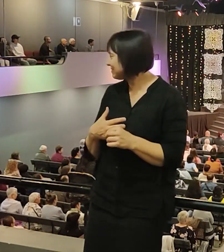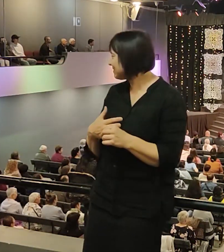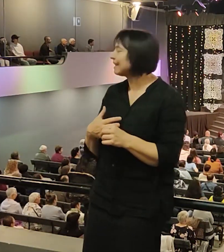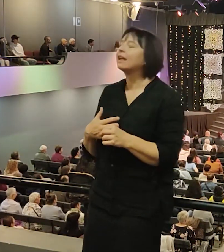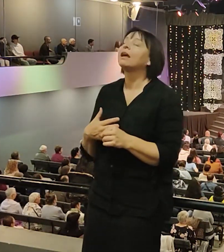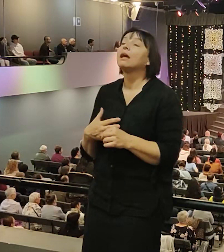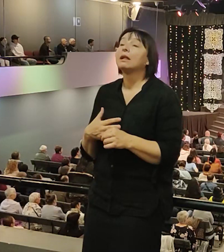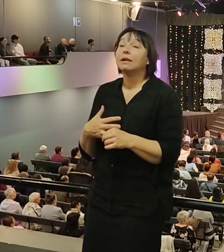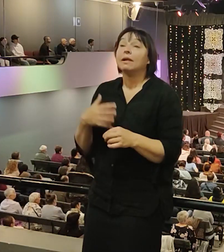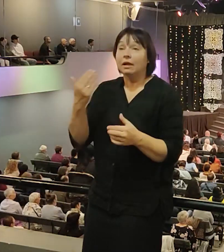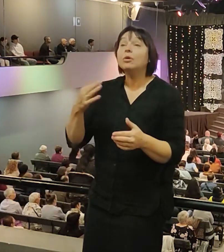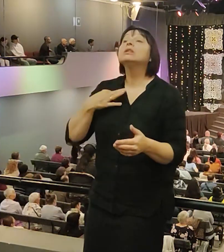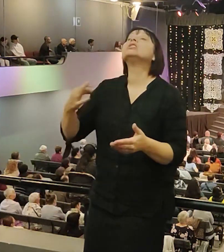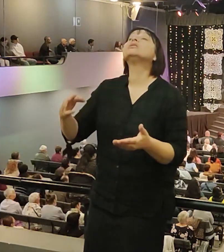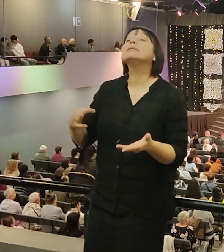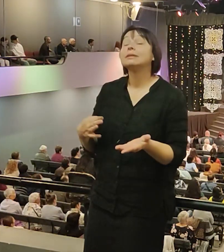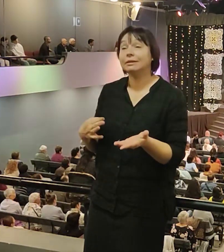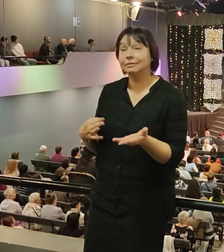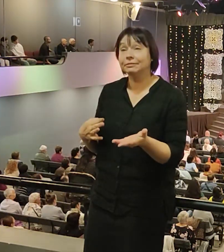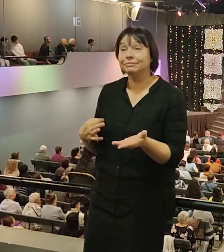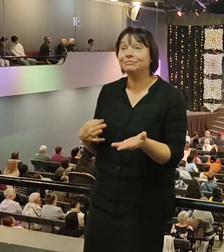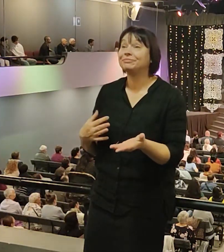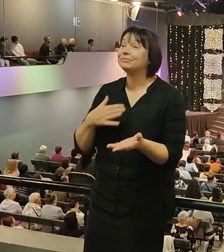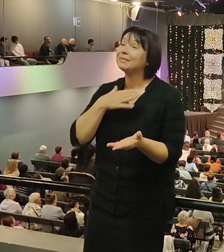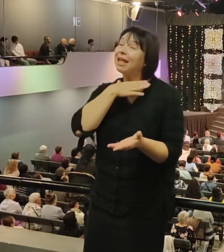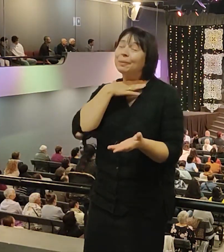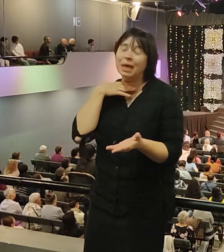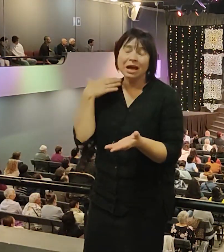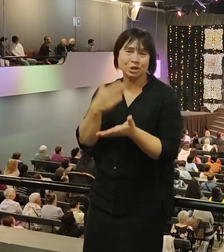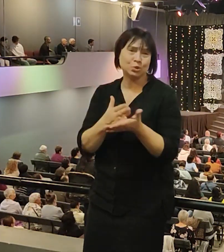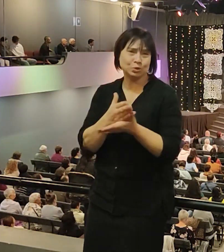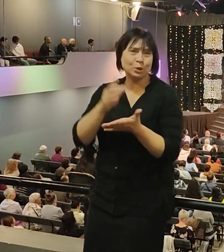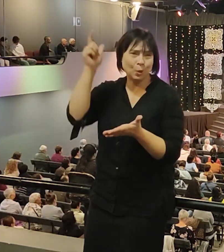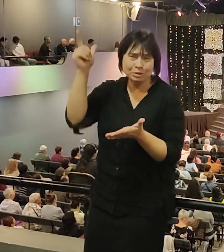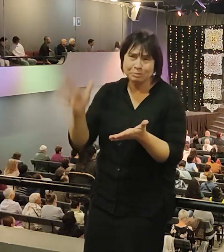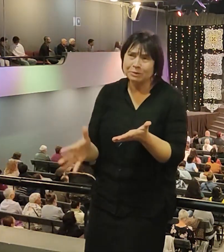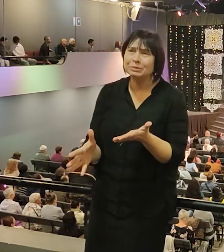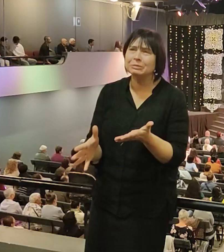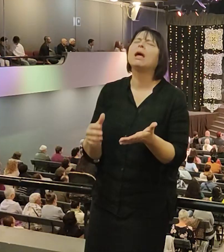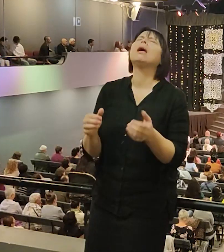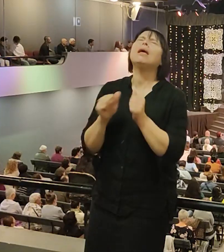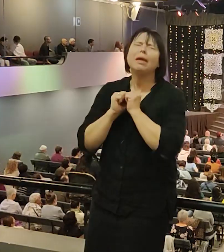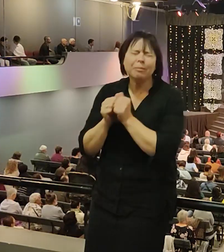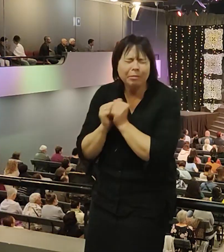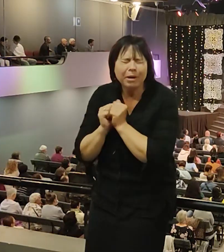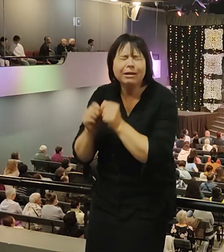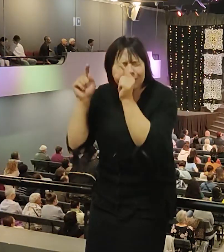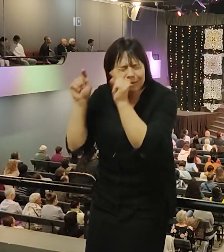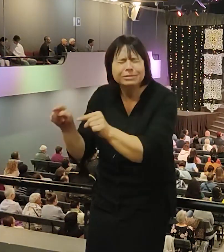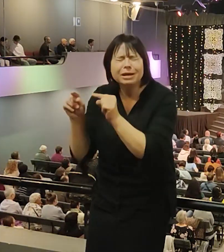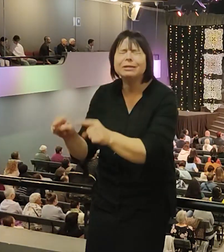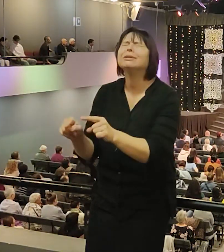Ну, в общем, наш мальчик не хотел служить Господу. Конечно, мы молились, как и вы все делаете.